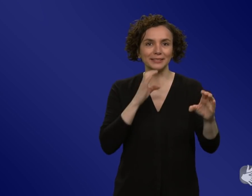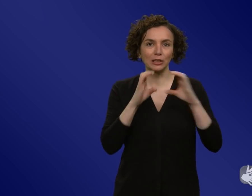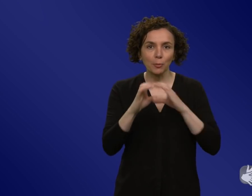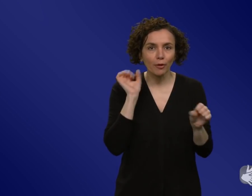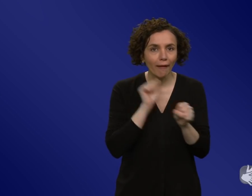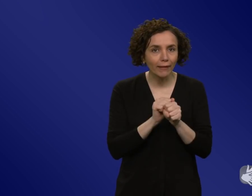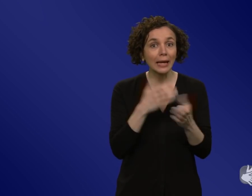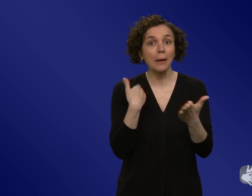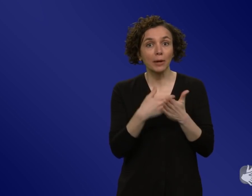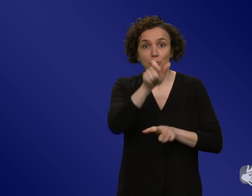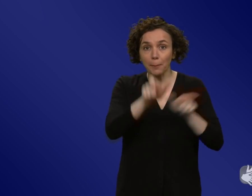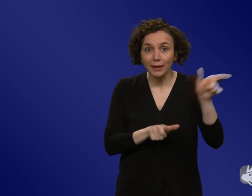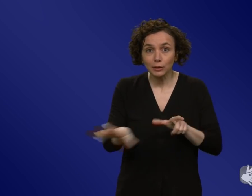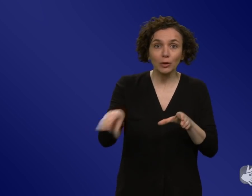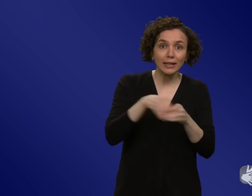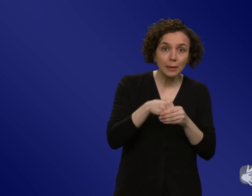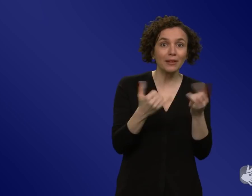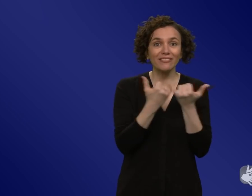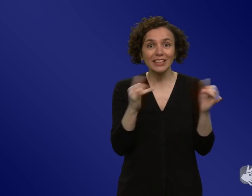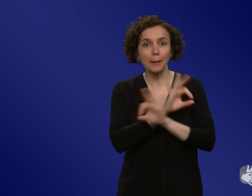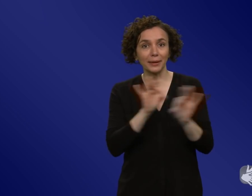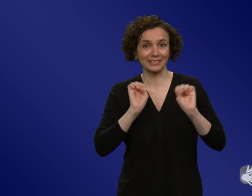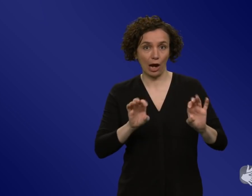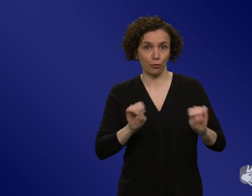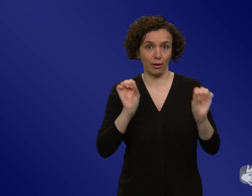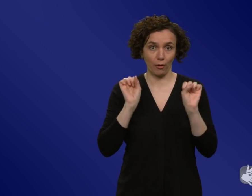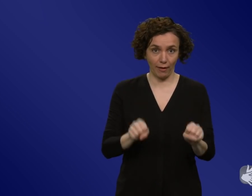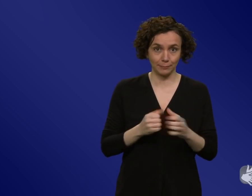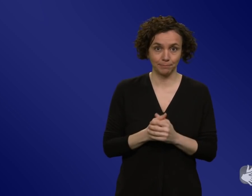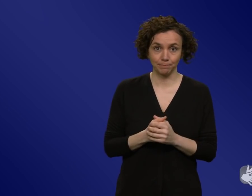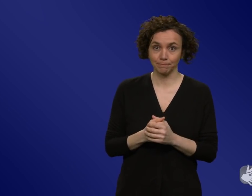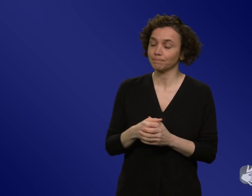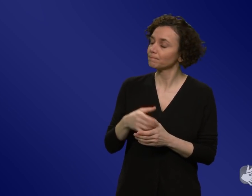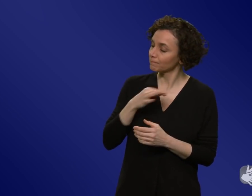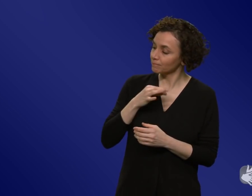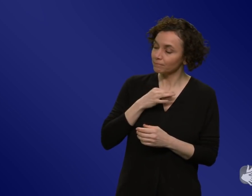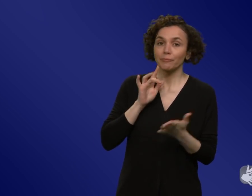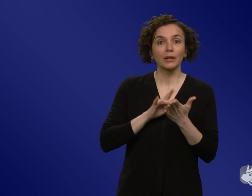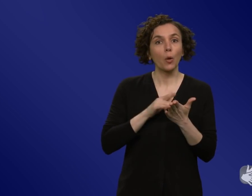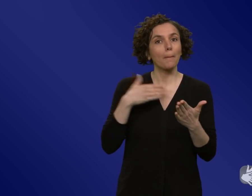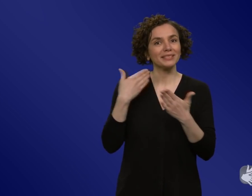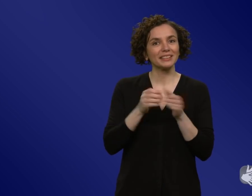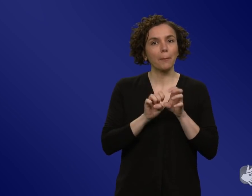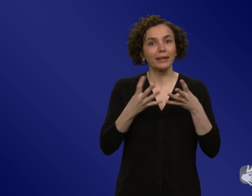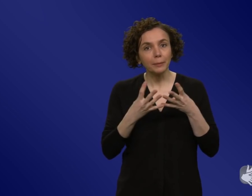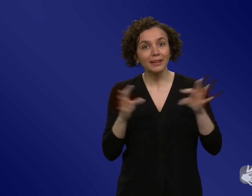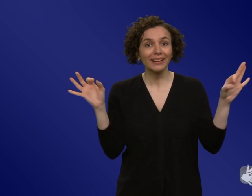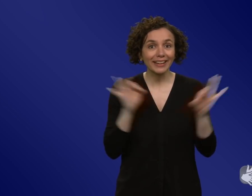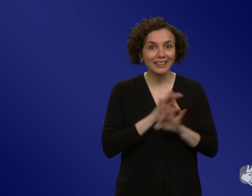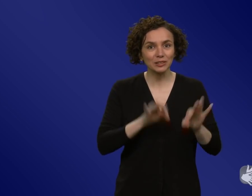einbindet und so weiter. In der Pandemie hat das ja viel mit Risikowahrnehmung tatsächlich auch zu tun. Wenn man sich jetzt